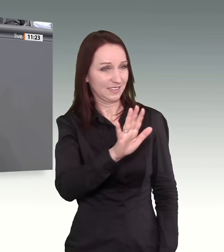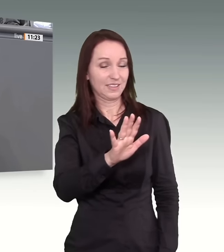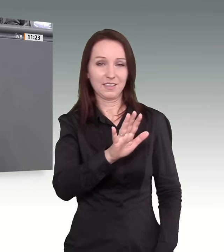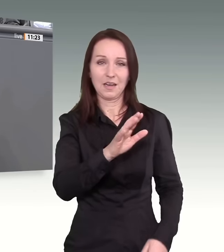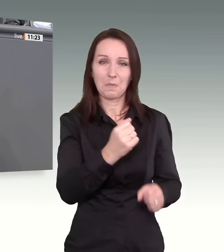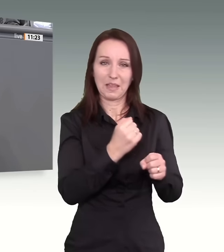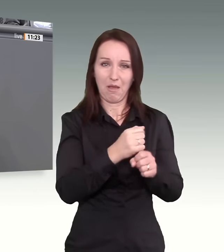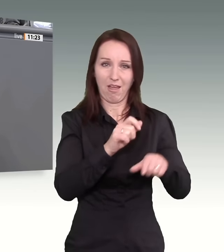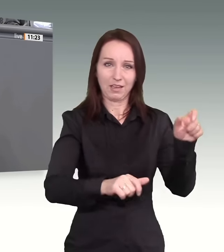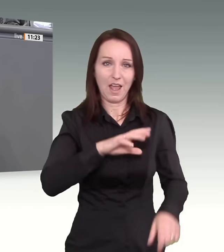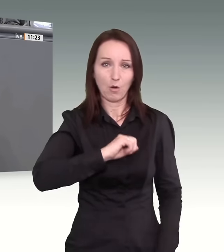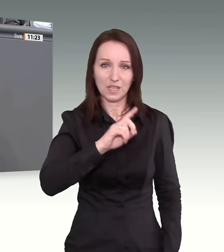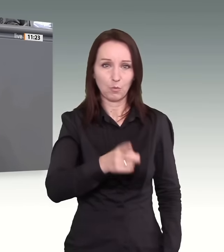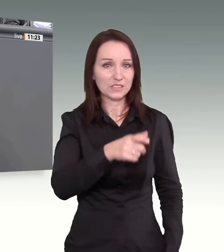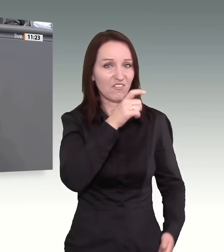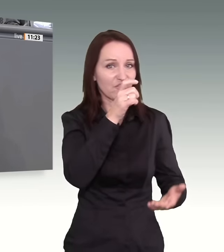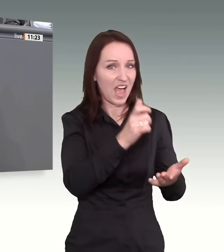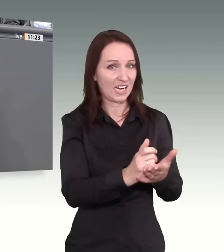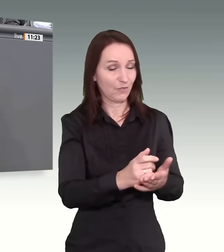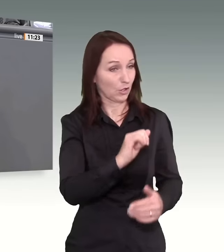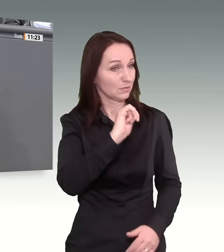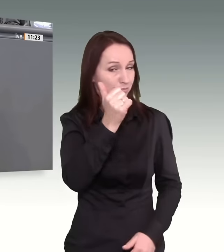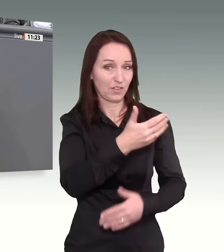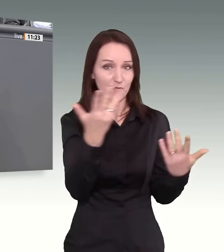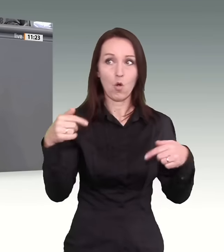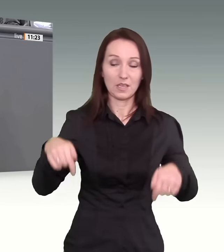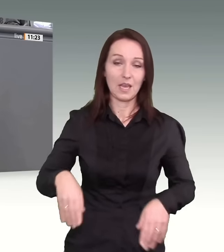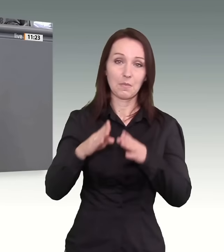auszuhalten haben, hier in diesem Hause stattfindet.